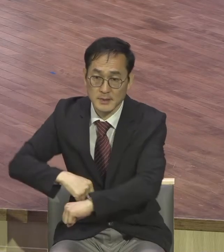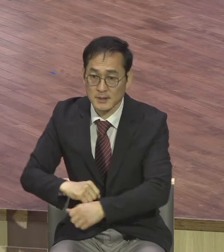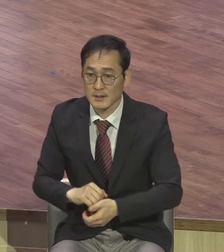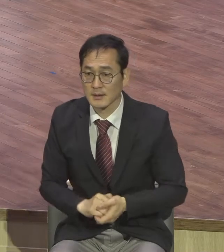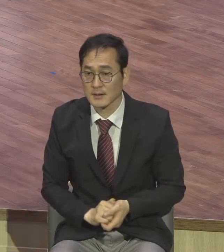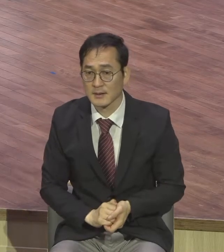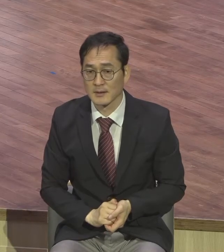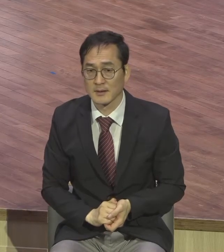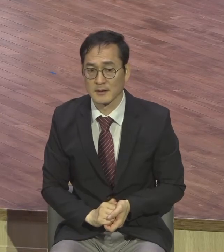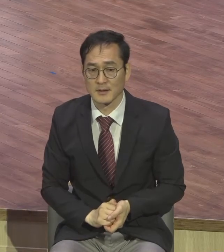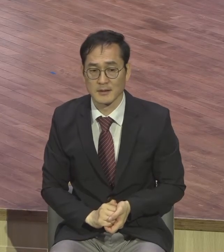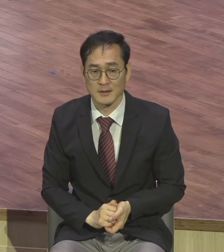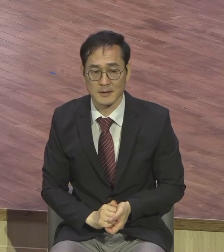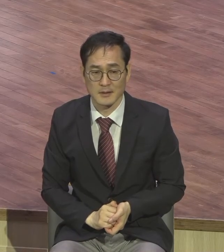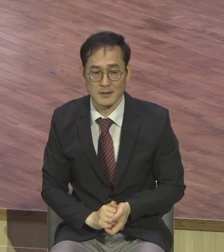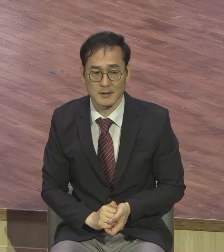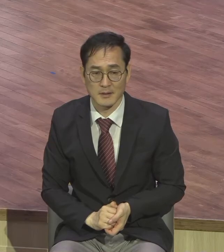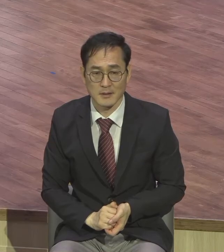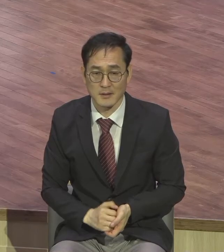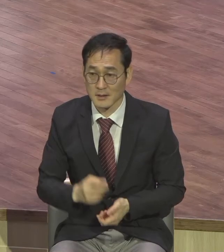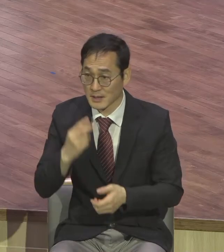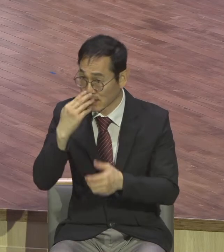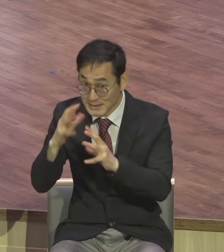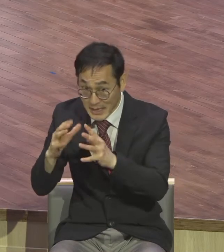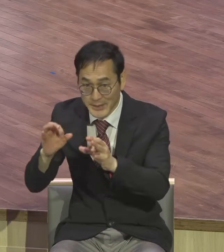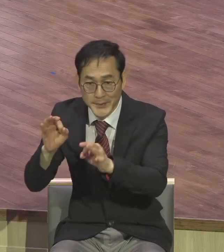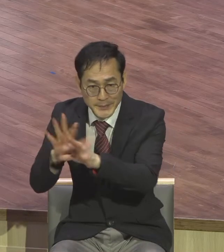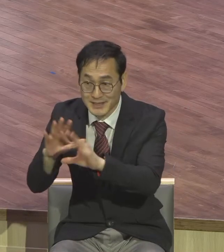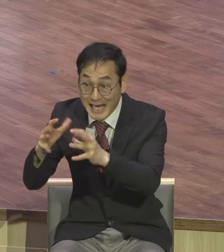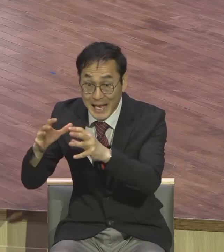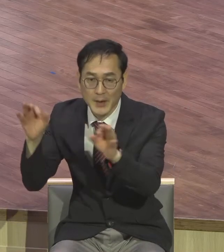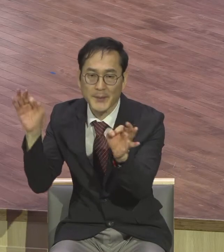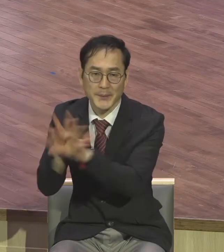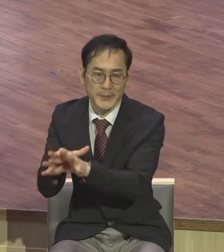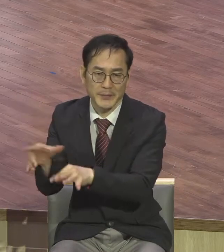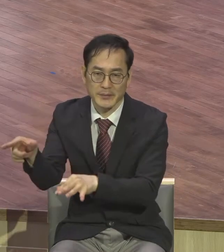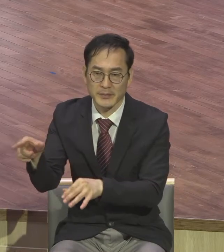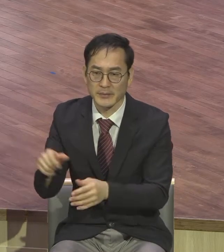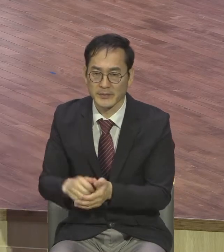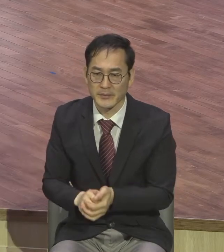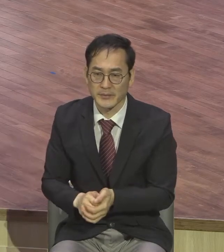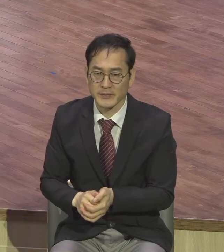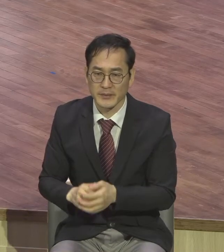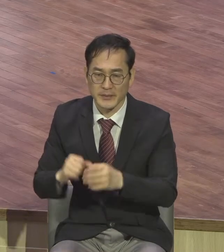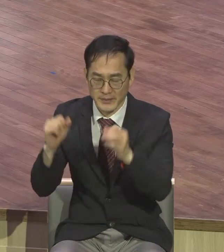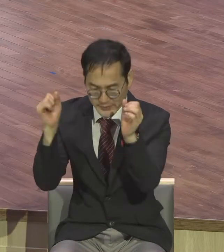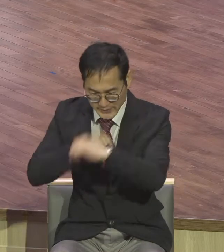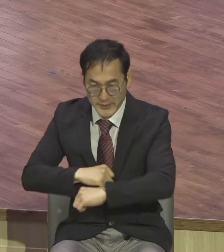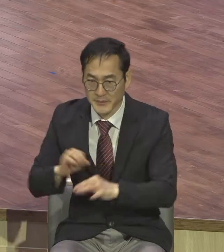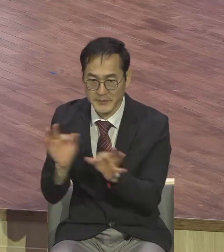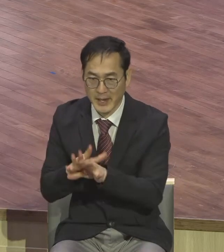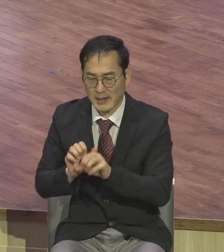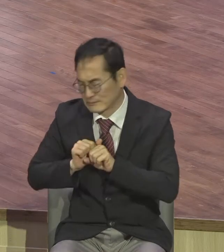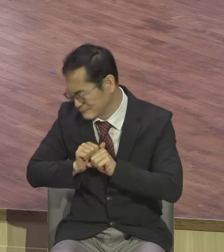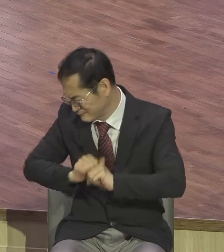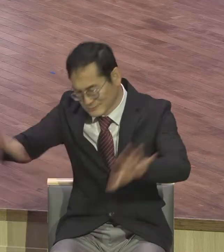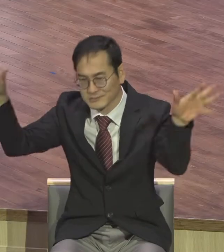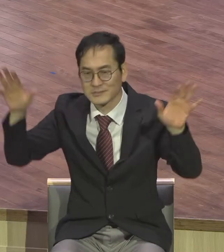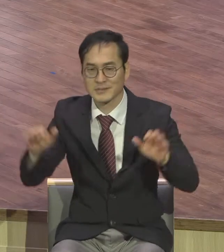이스라엘이 없어졌어요 이스라엘이 없어졌다고 나라가 없어졌어요 아예 그